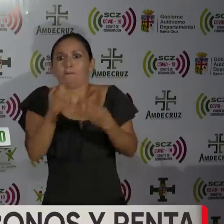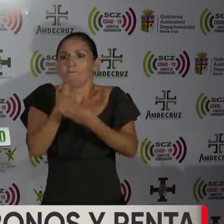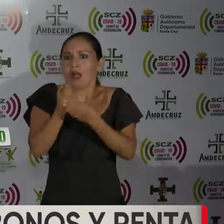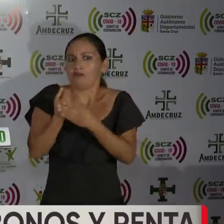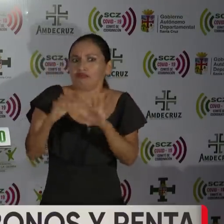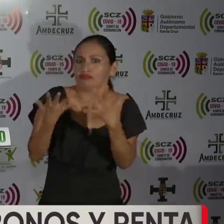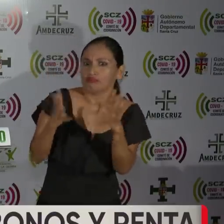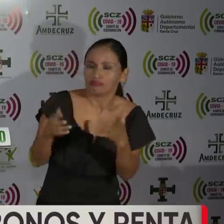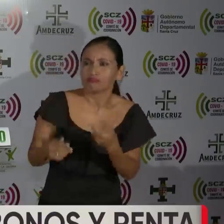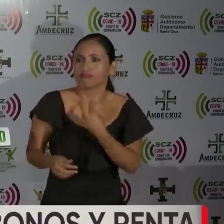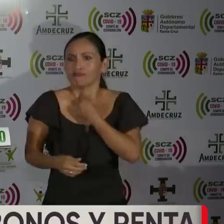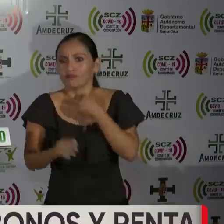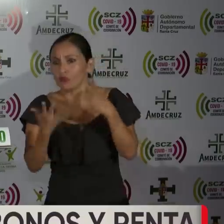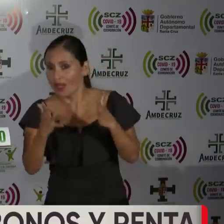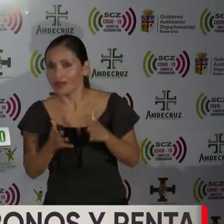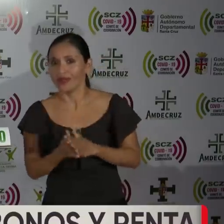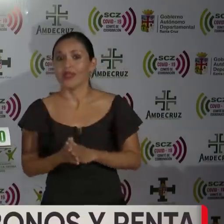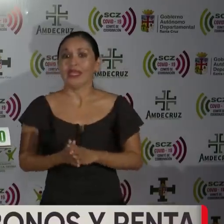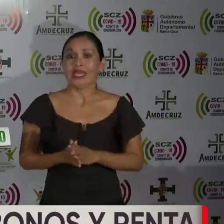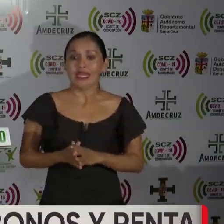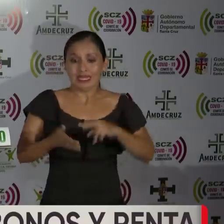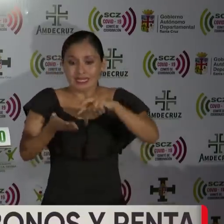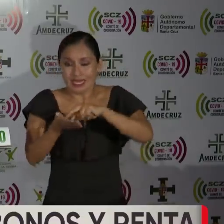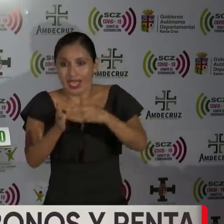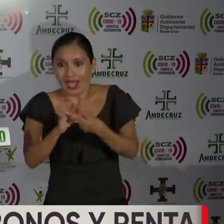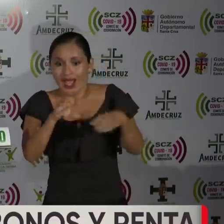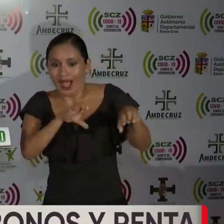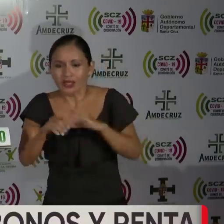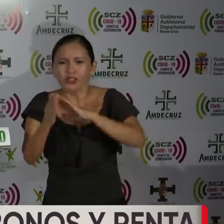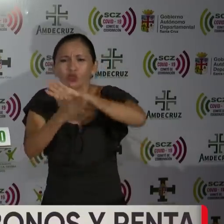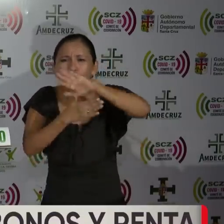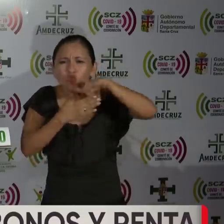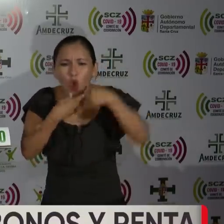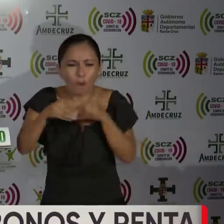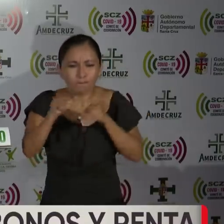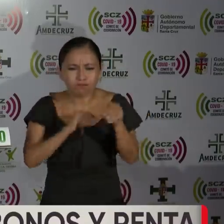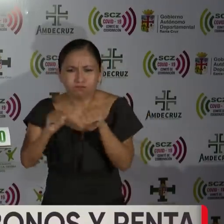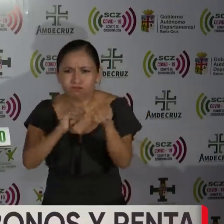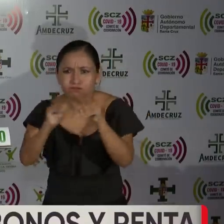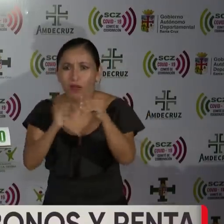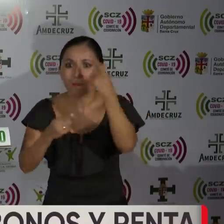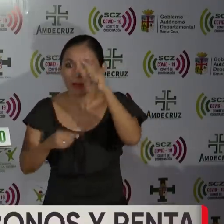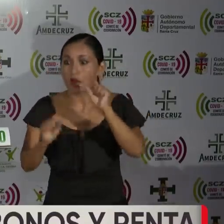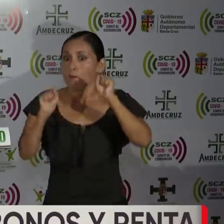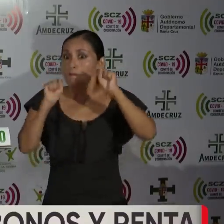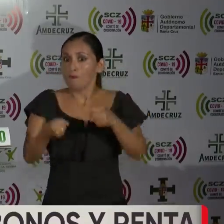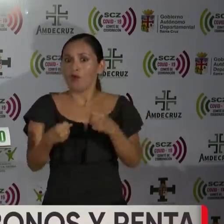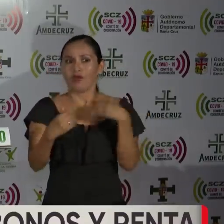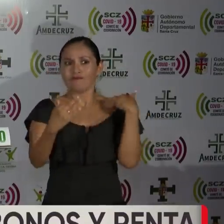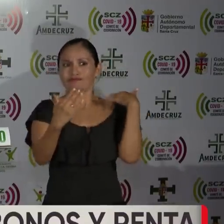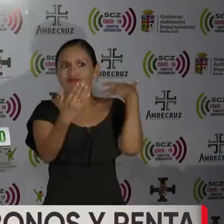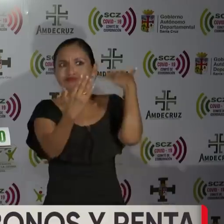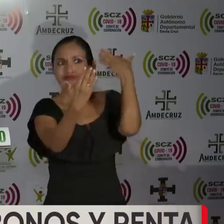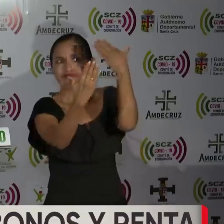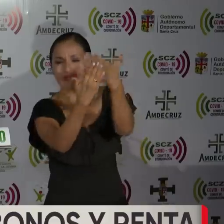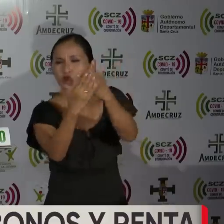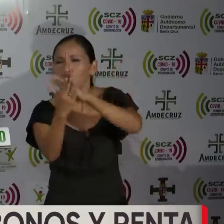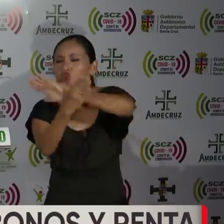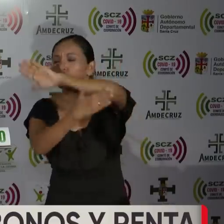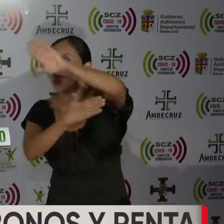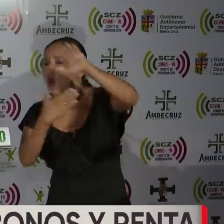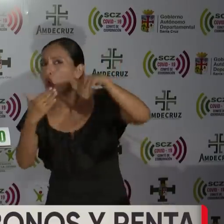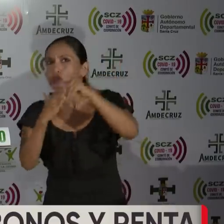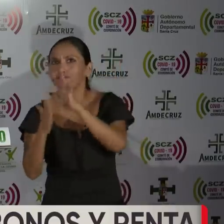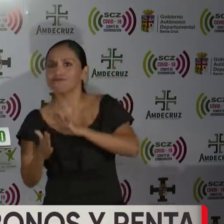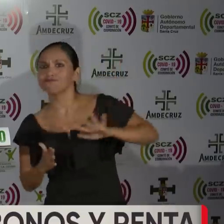bancaria no esté llegando. Se está haciendo toda la logística para que podamos llegar a toda la